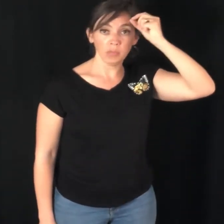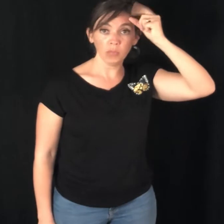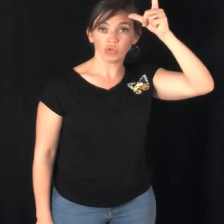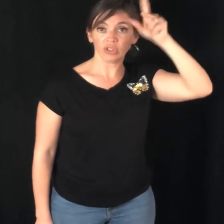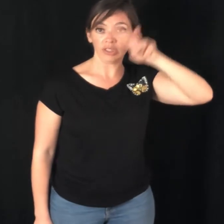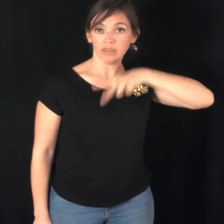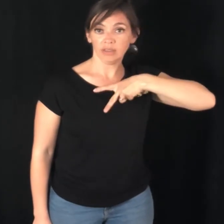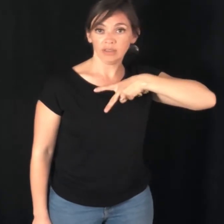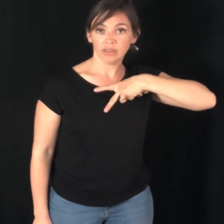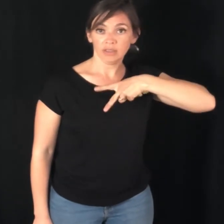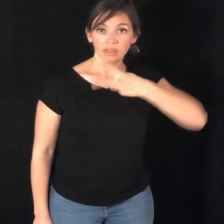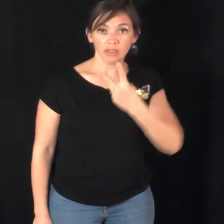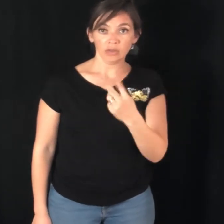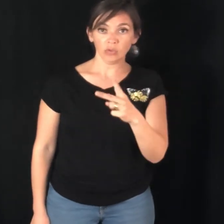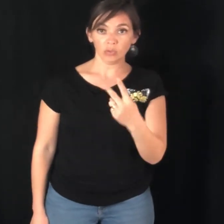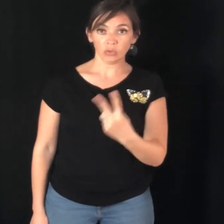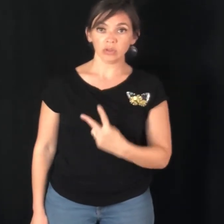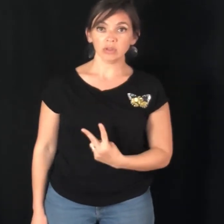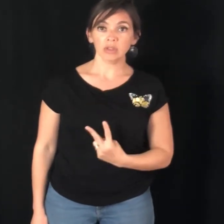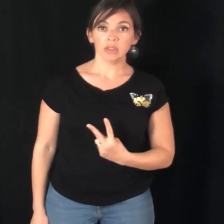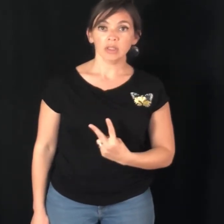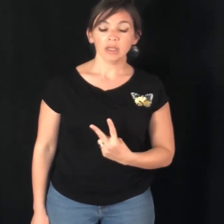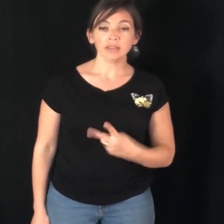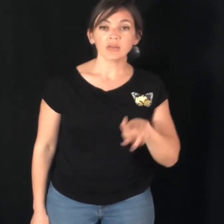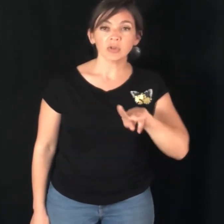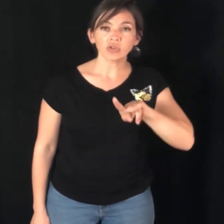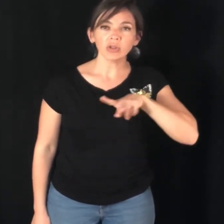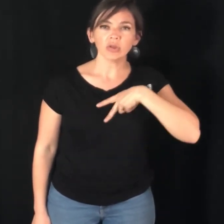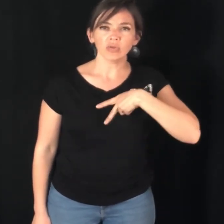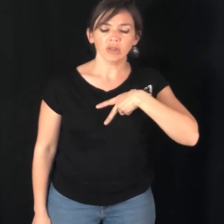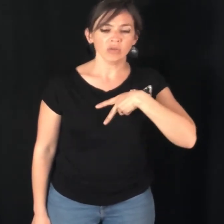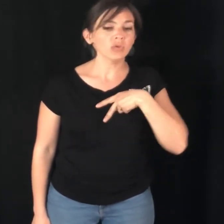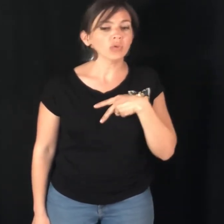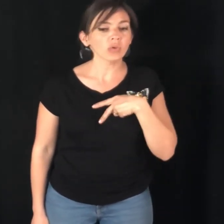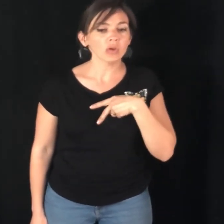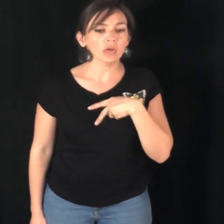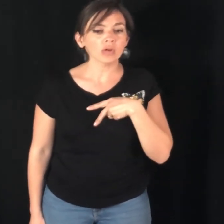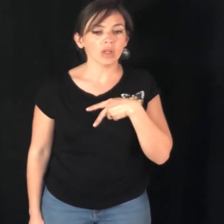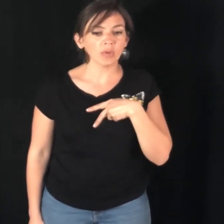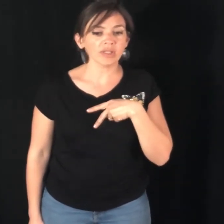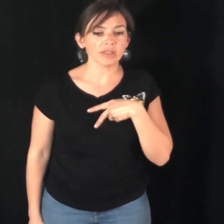mon génie. Donc index majeur qui revient sur la poitrine.